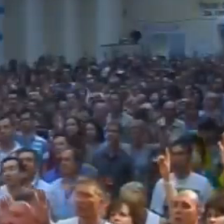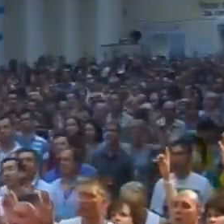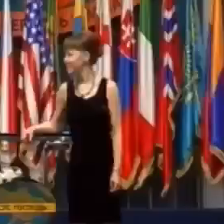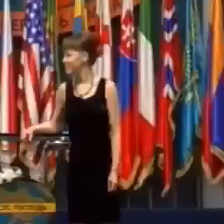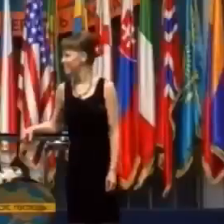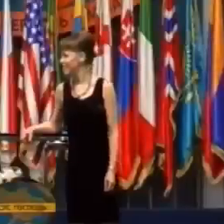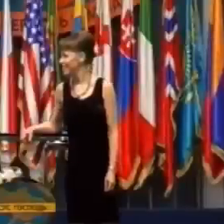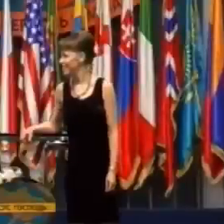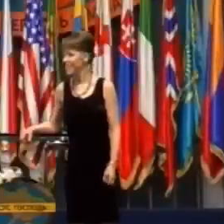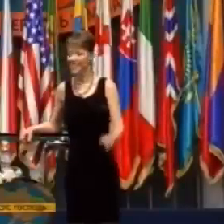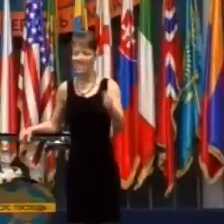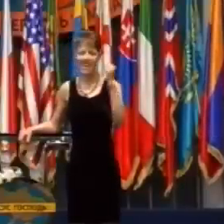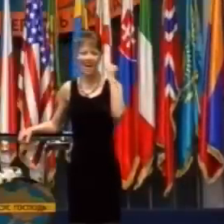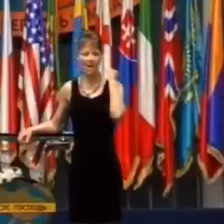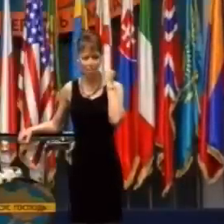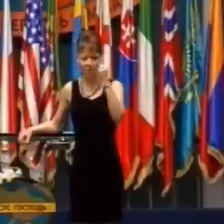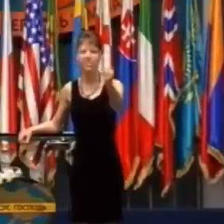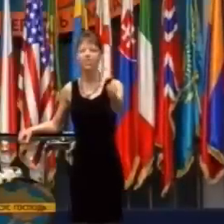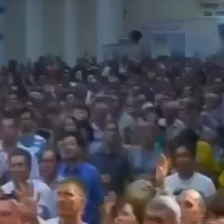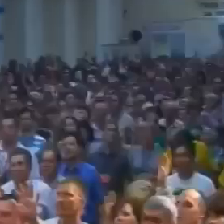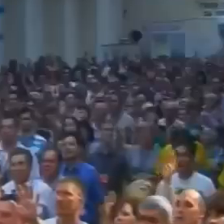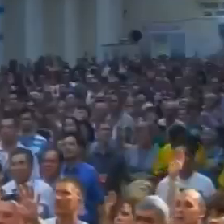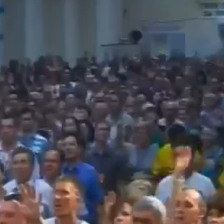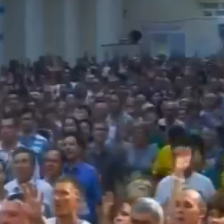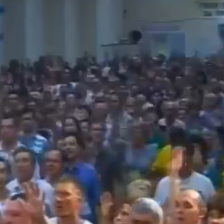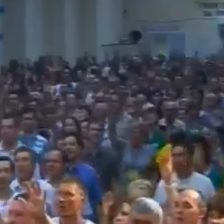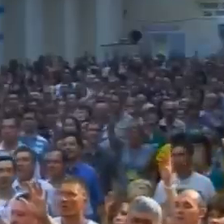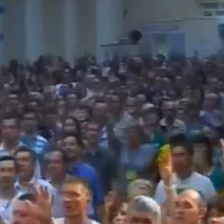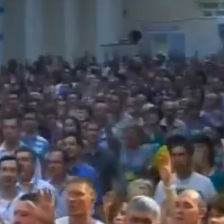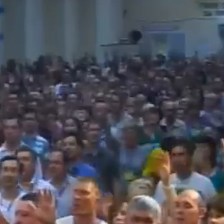tak to hovorím.